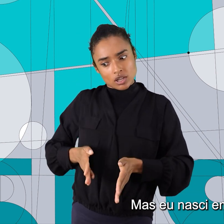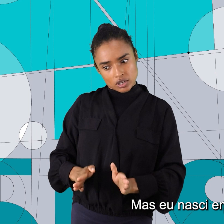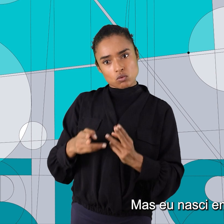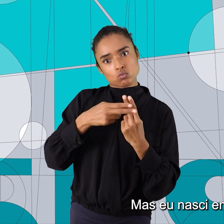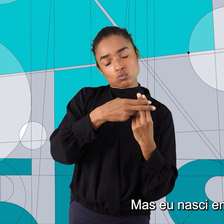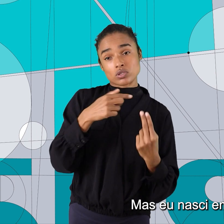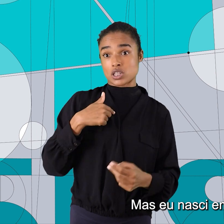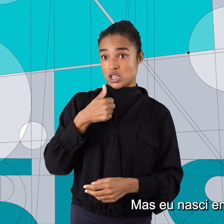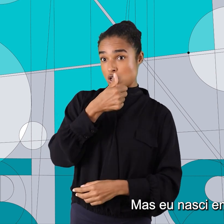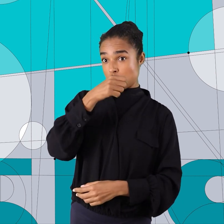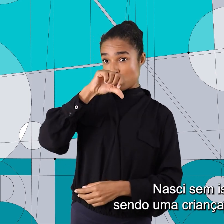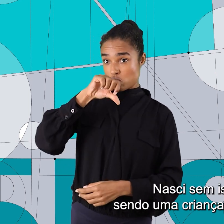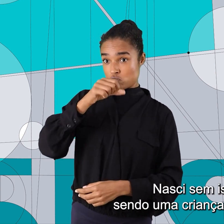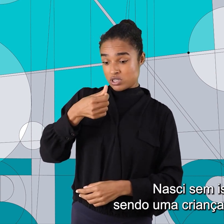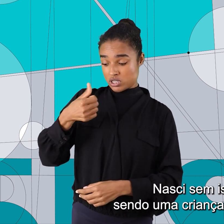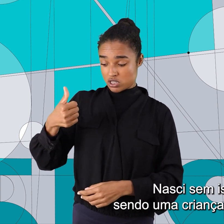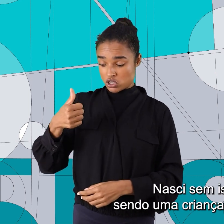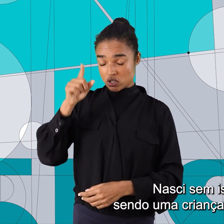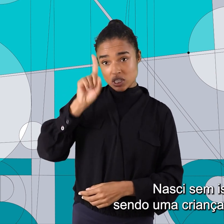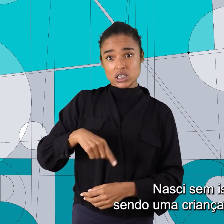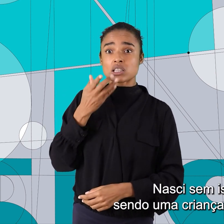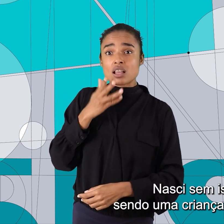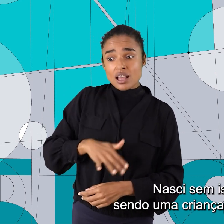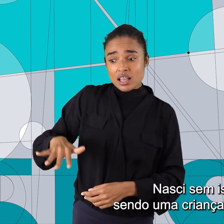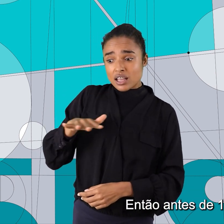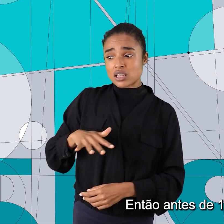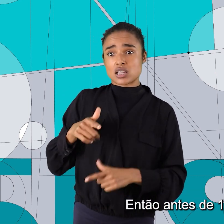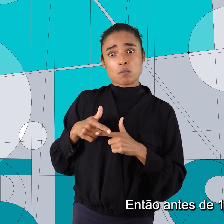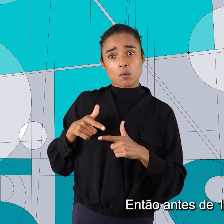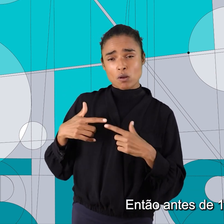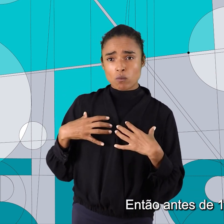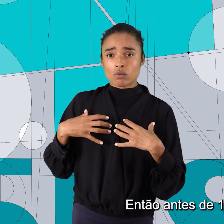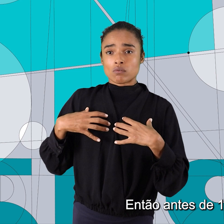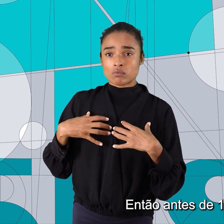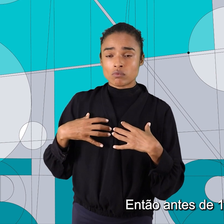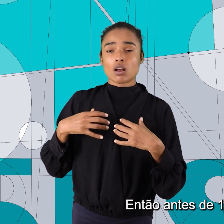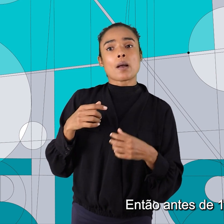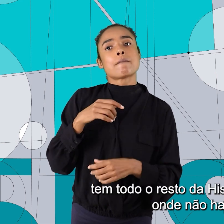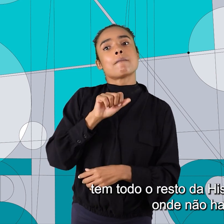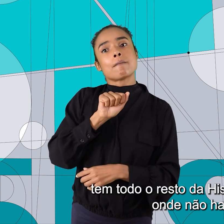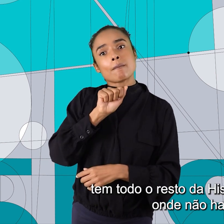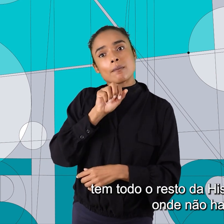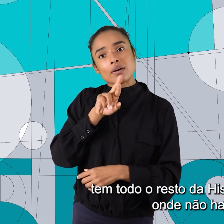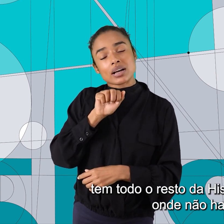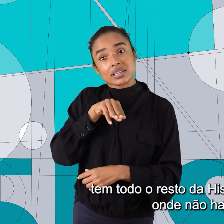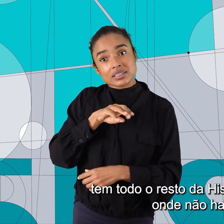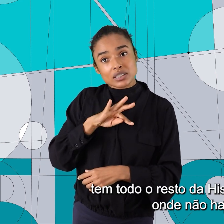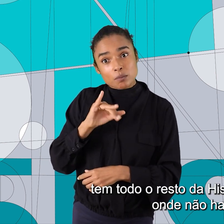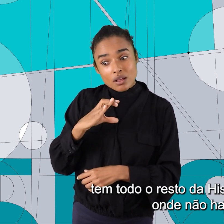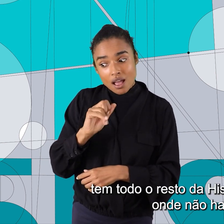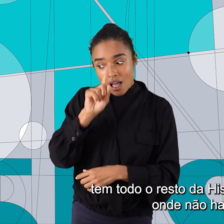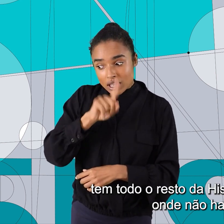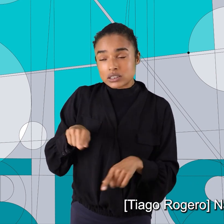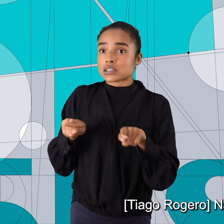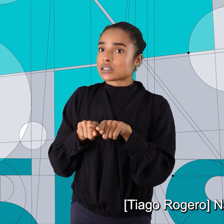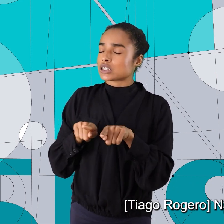SUS, mas eu nasci em 61. Nasci sem isso, sendo uma criança asmática. Então, antes de 88, tem todo o resto da história do Brasil